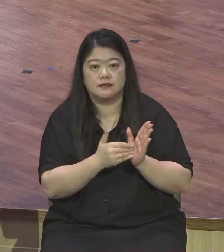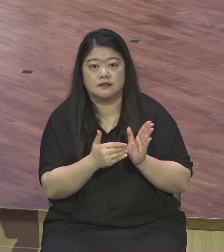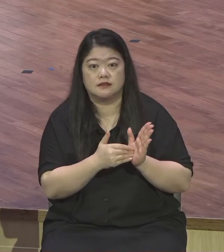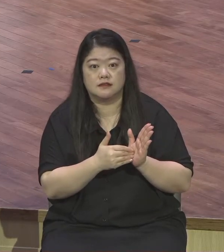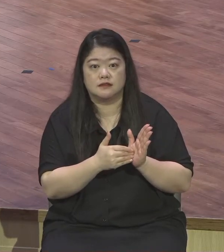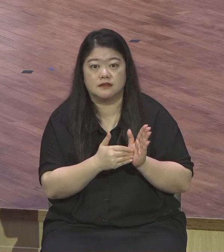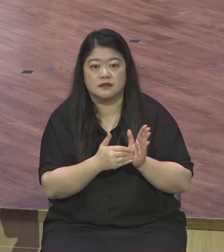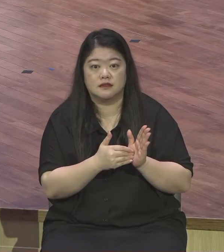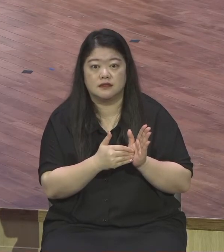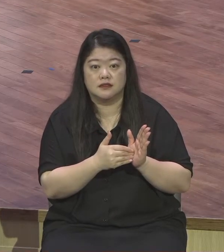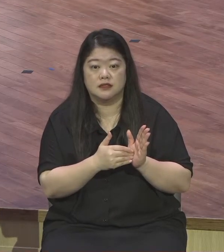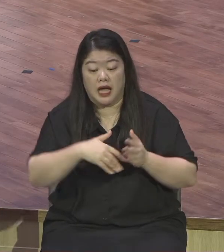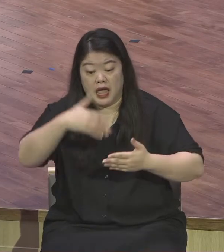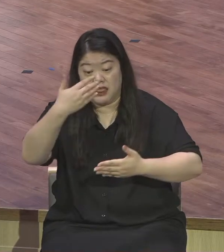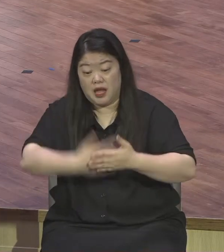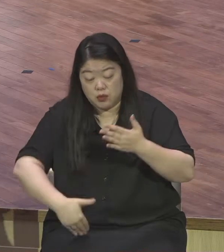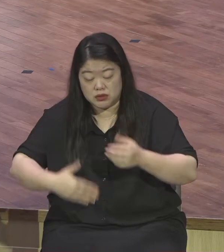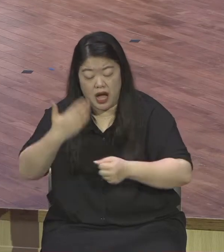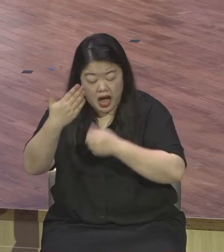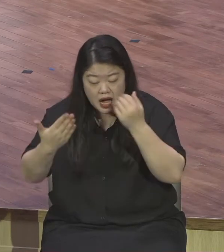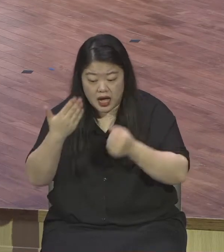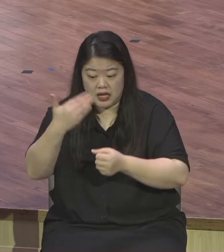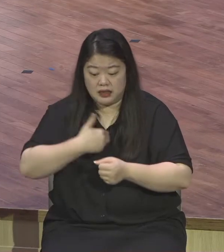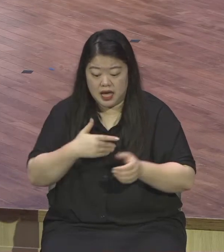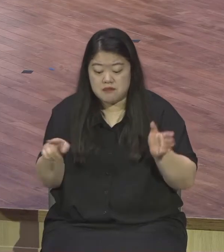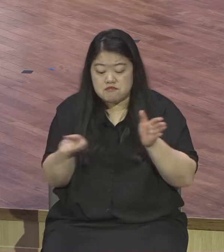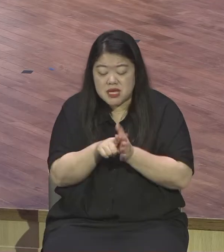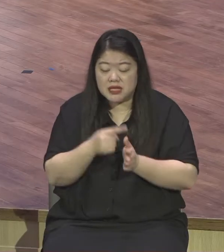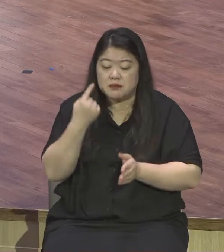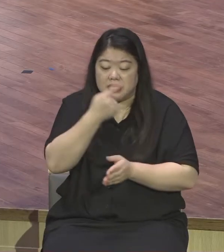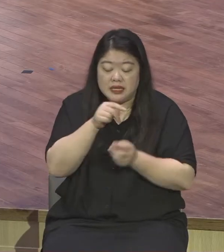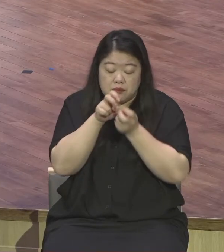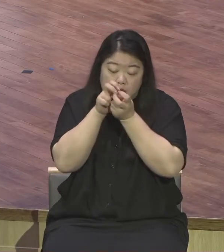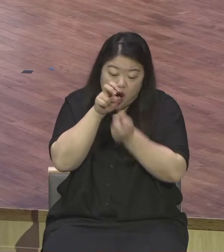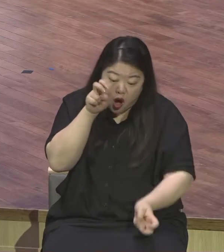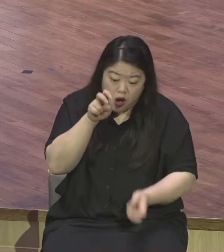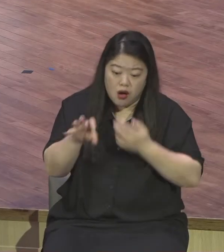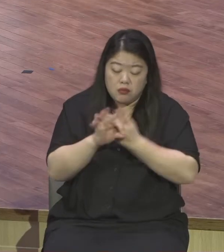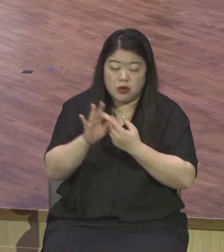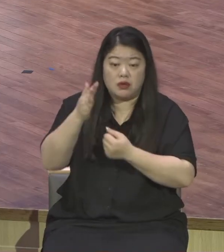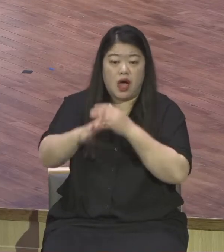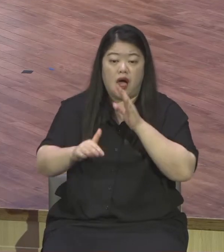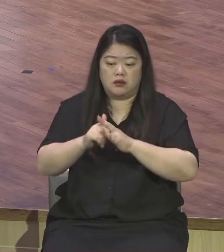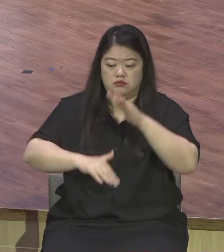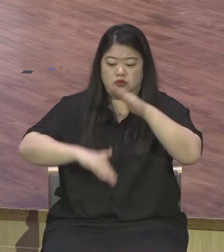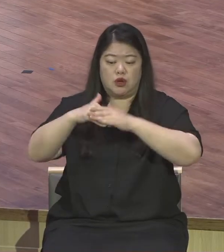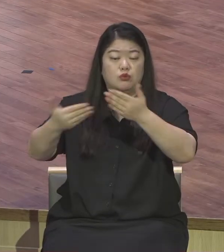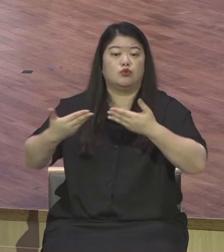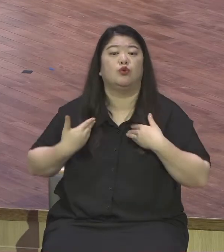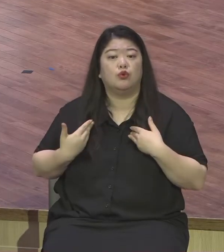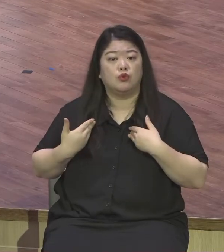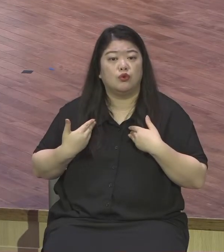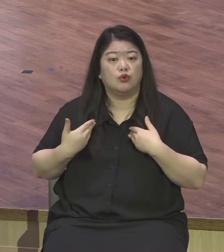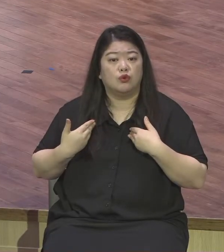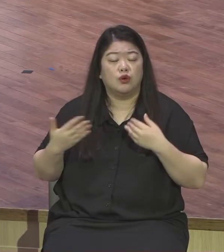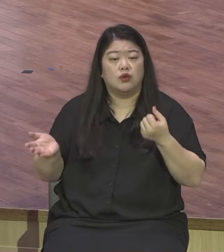하시겠다 하지 않습니까 우리는 믿음만 가지면 믿음의 입만 열면 돼요 믿음의 입 고백만 하면 돼 고백 하나님께서